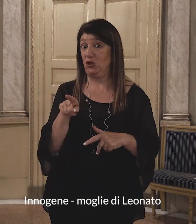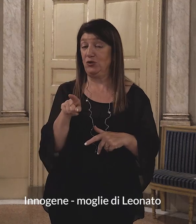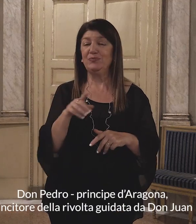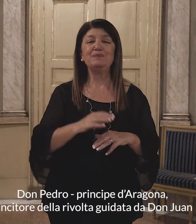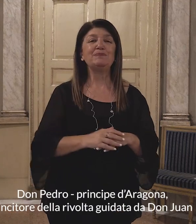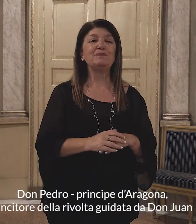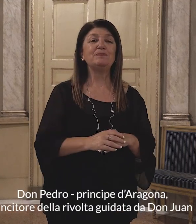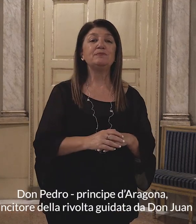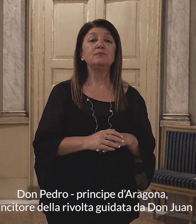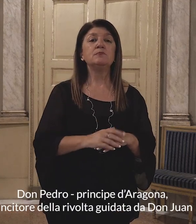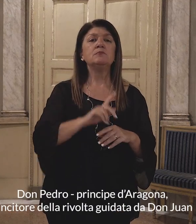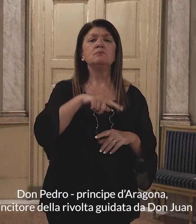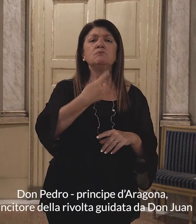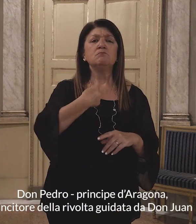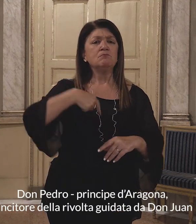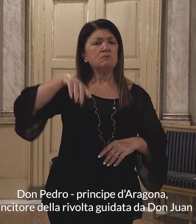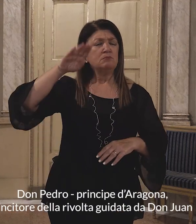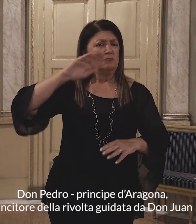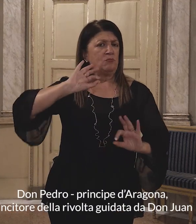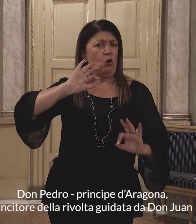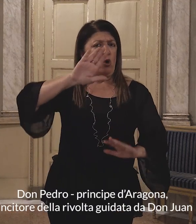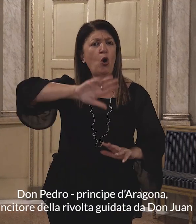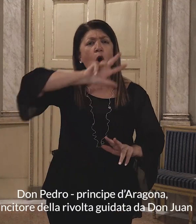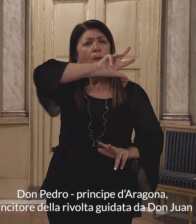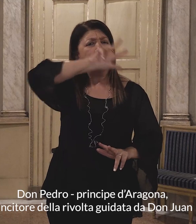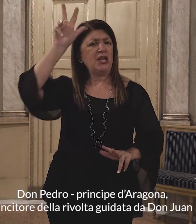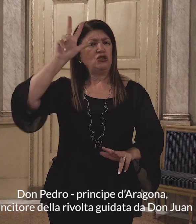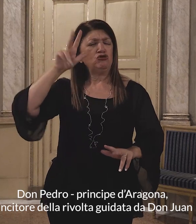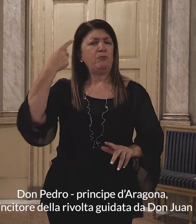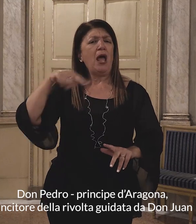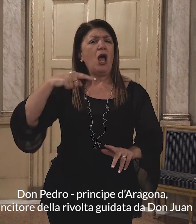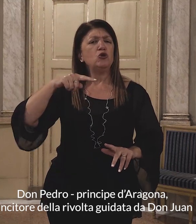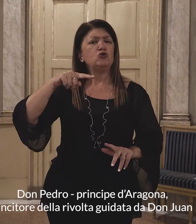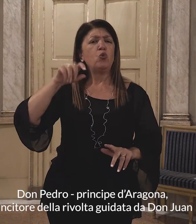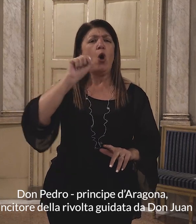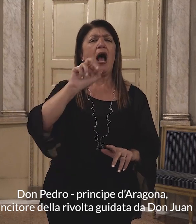Don Pedro, principe d'Aragona, vincitore della rivolta guidata da Don Juan.